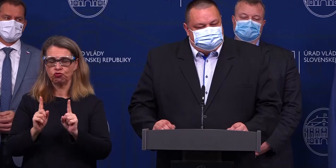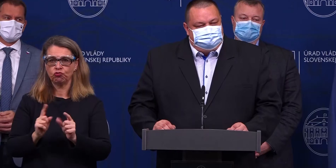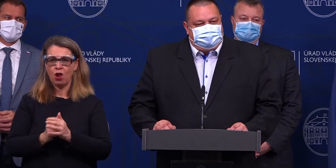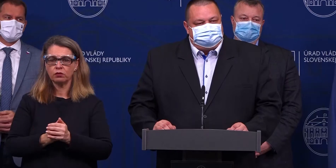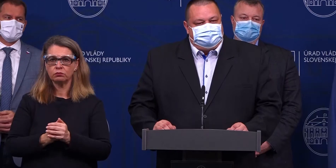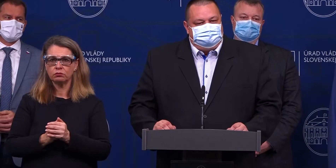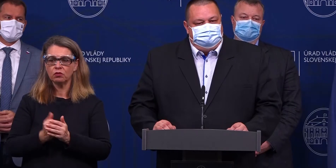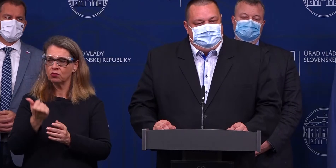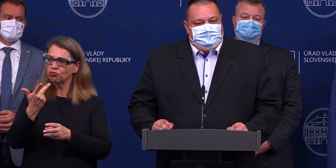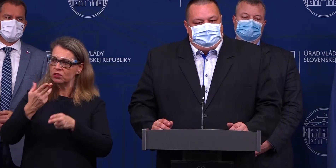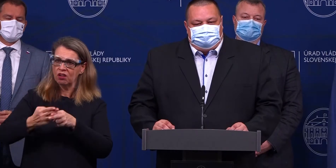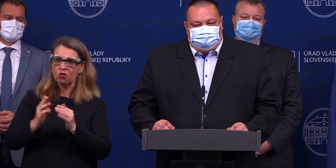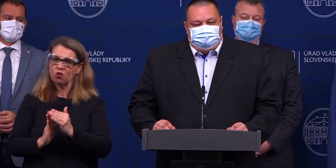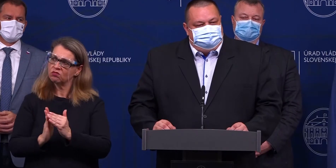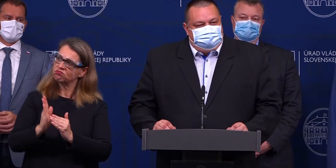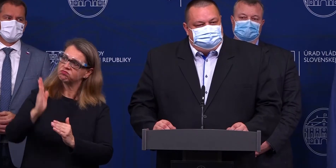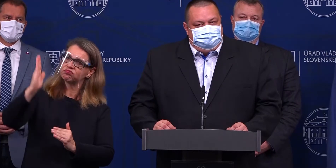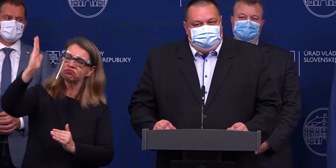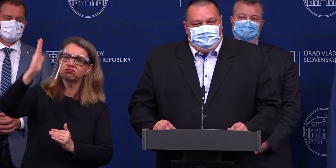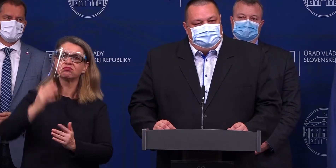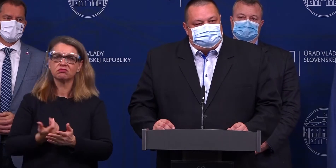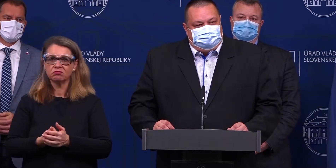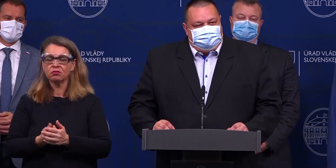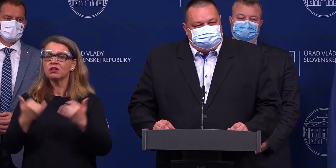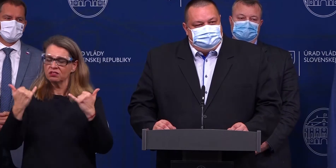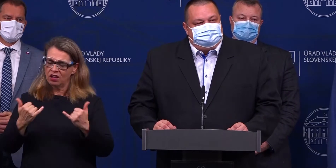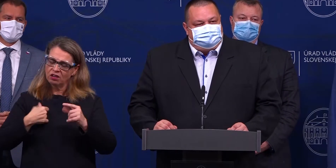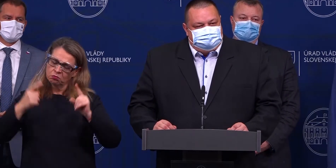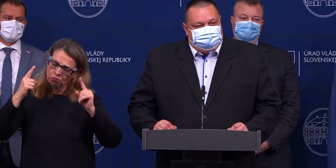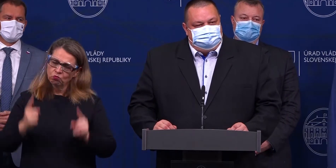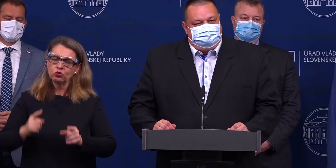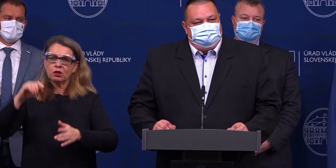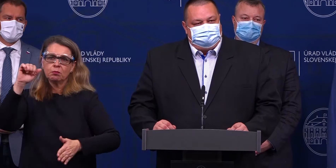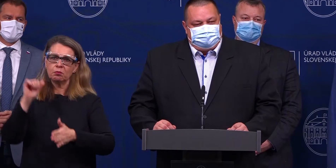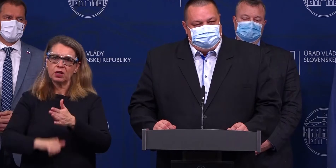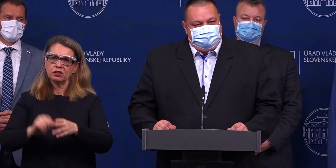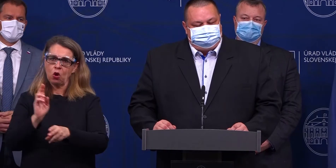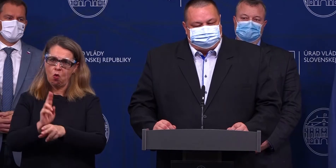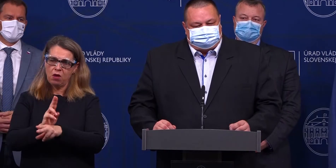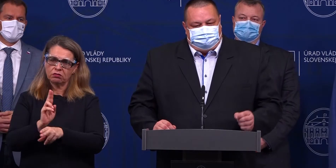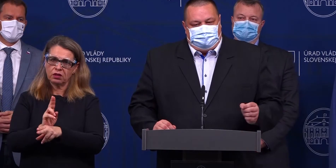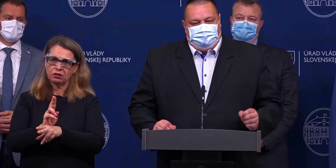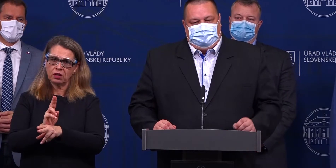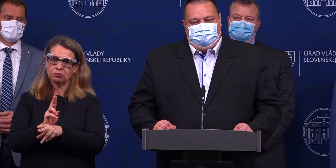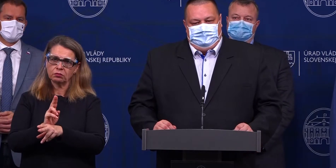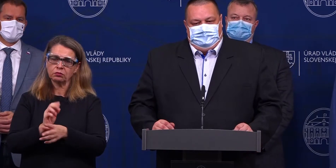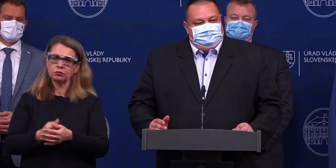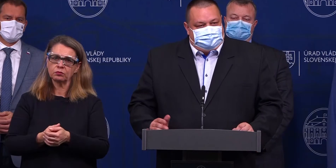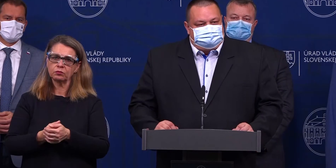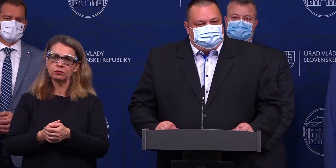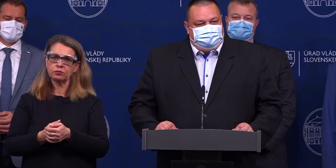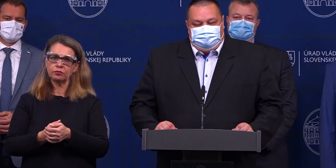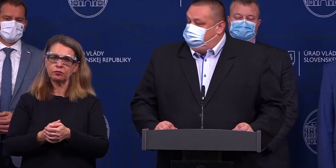spôsobom narastajú. Preto bolo nevyhnutné už teraz sprísniť tie opatrenia a